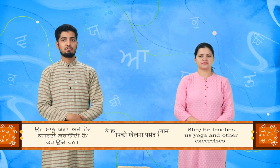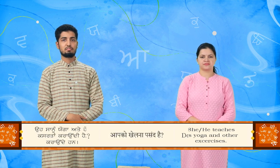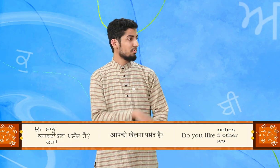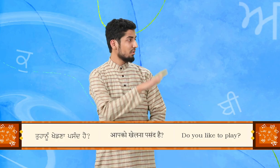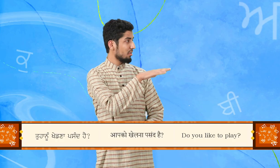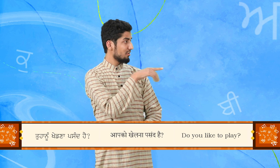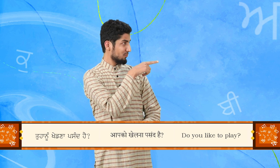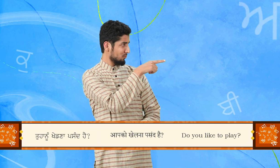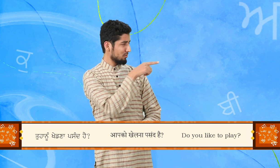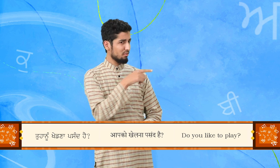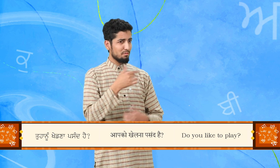तौन्नू खेड़ेना पसंद है?